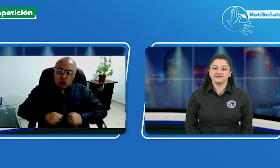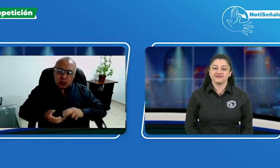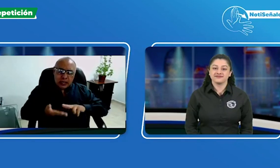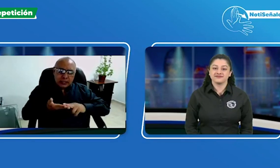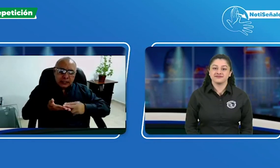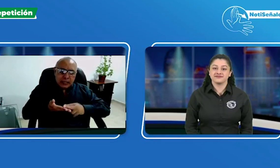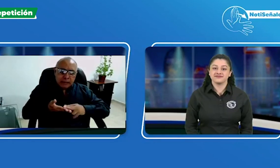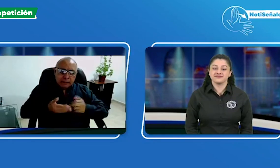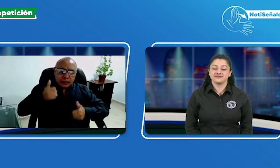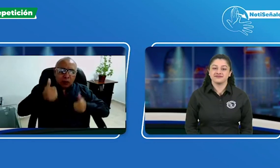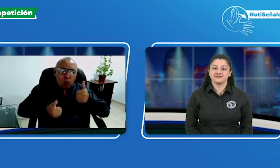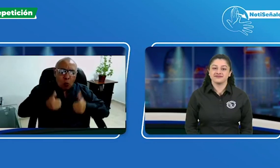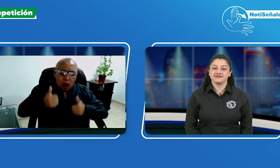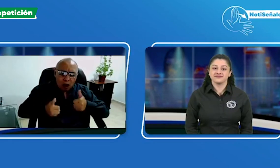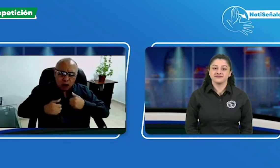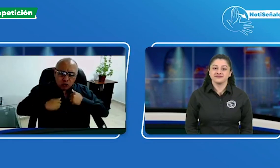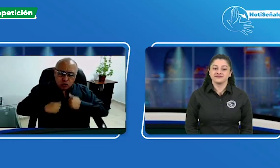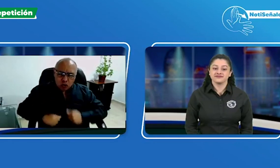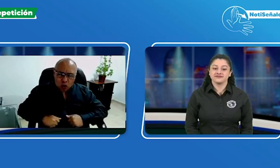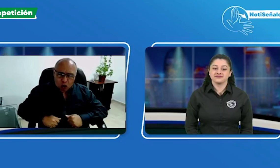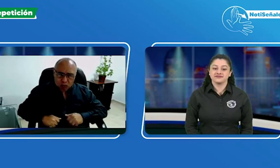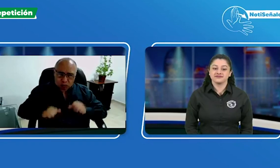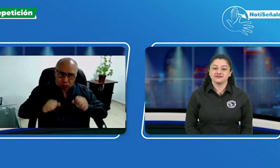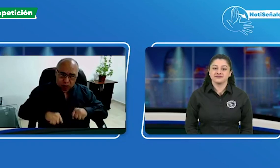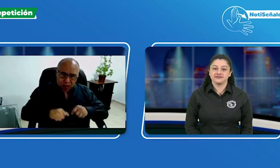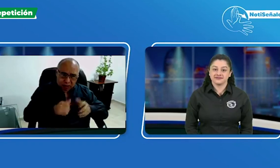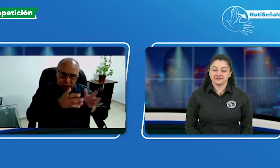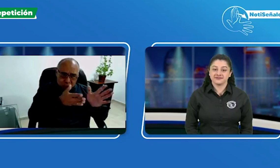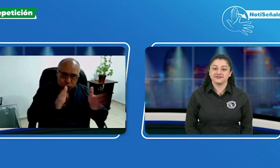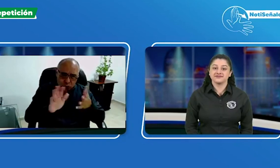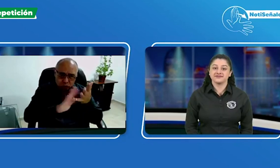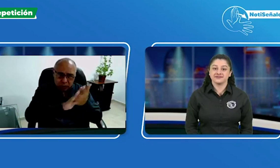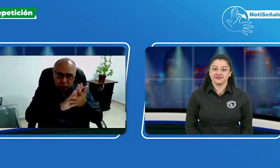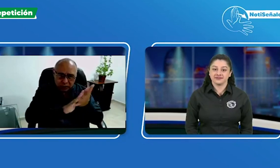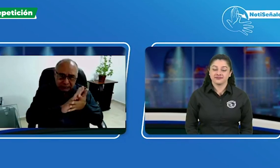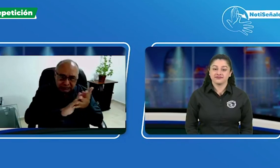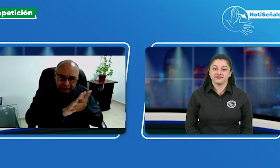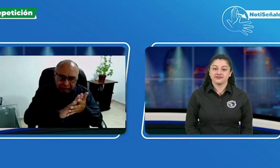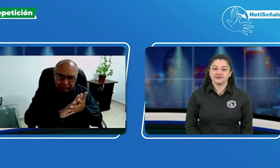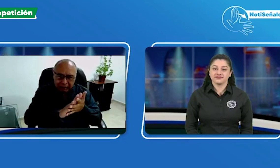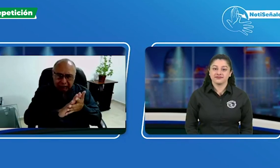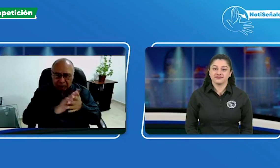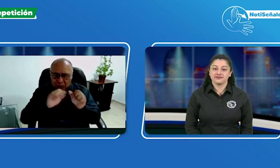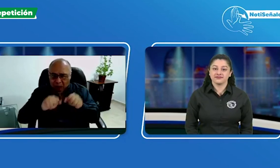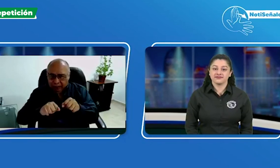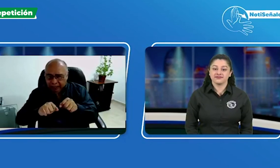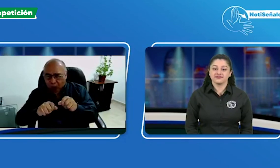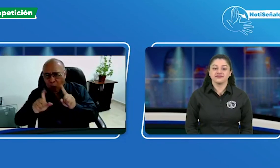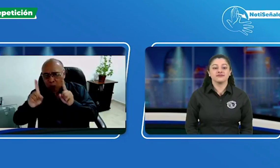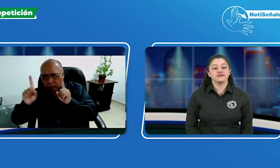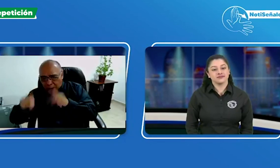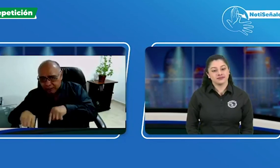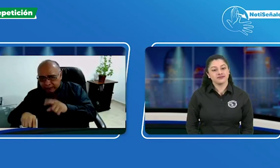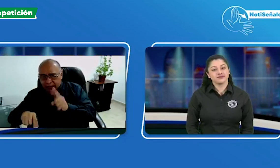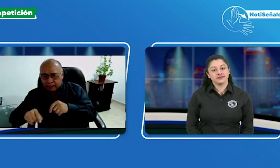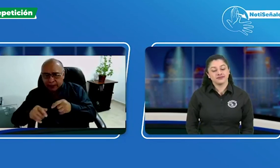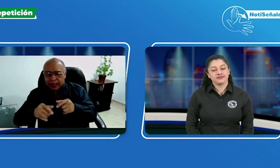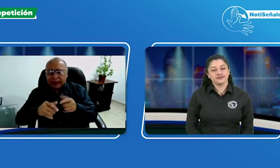sobre el rol del servicio de interpretación allí en estos entes territoriales y si son las